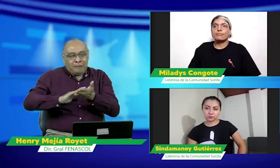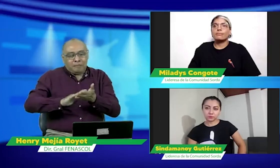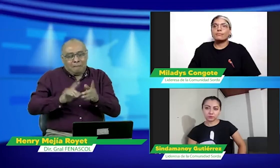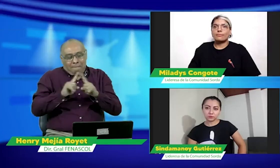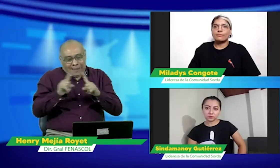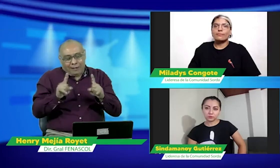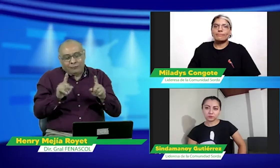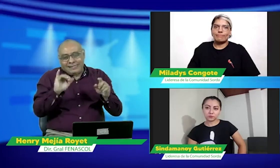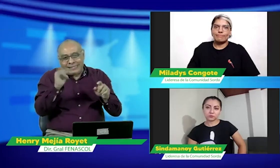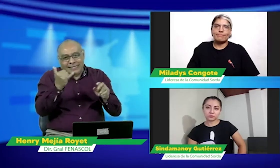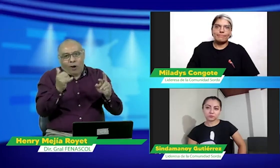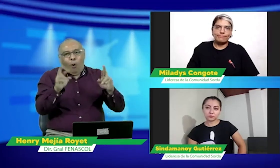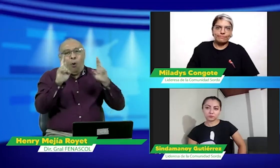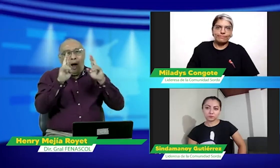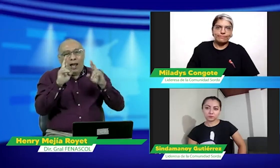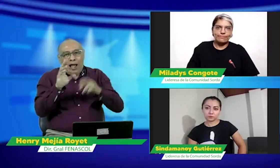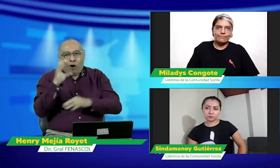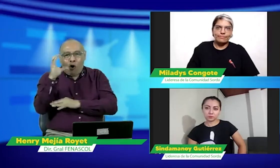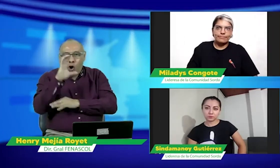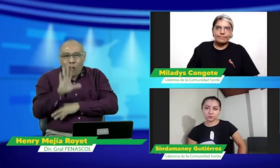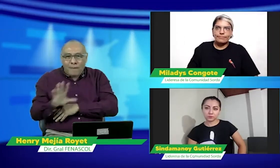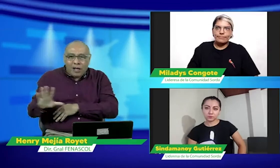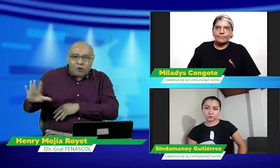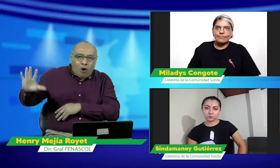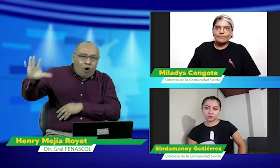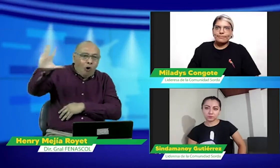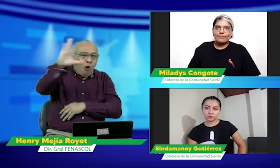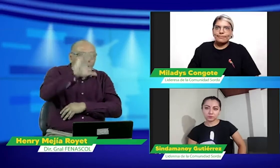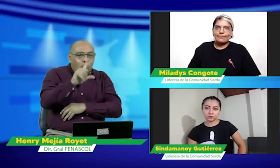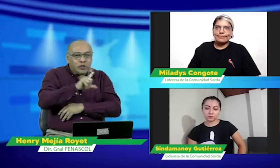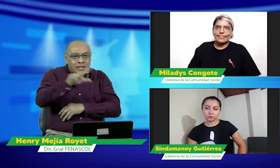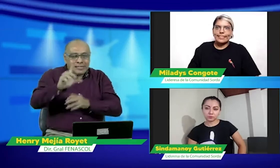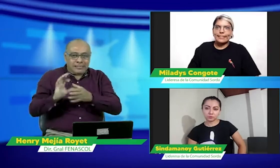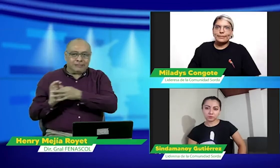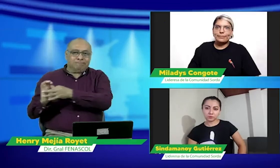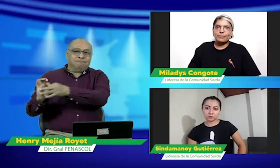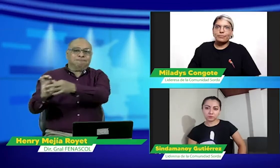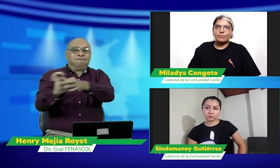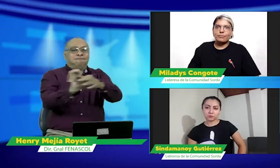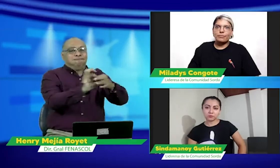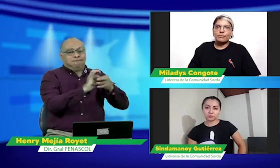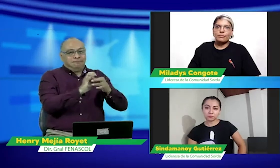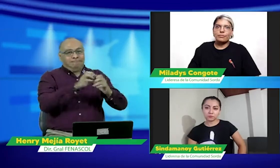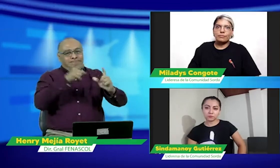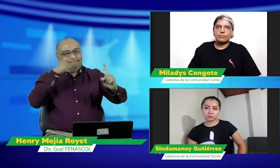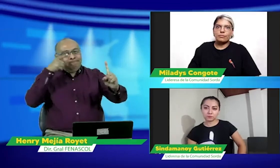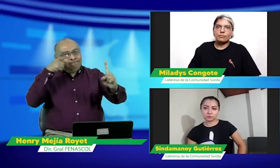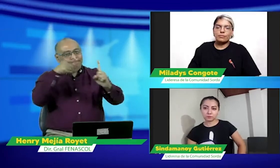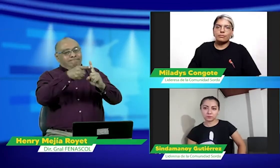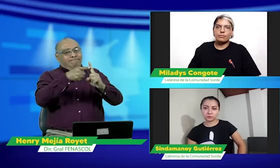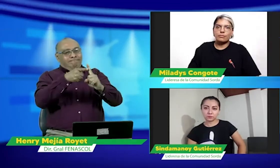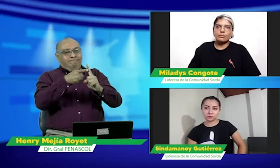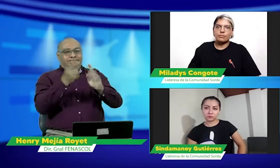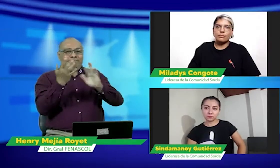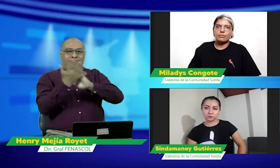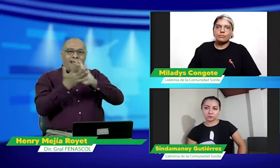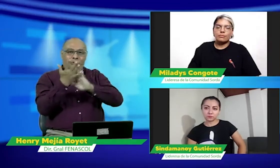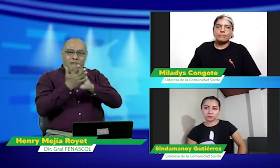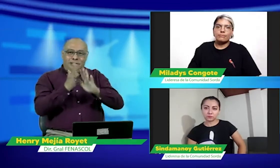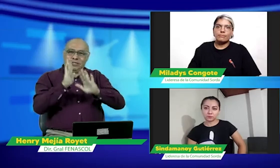con más líderes y pues lo que decimos es que ojalá los líderes sordos de la comunidad estén unidos con